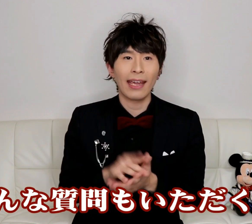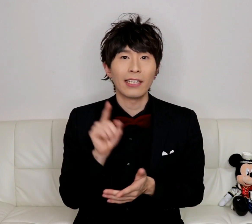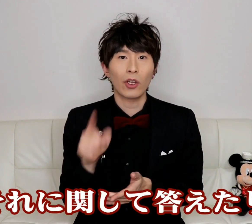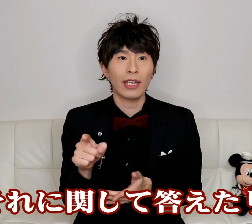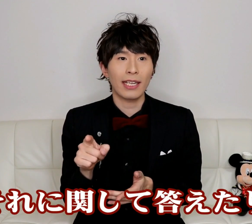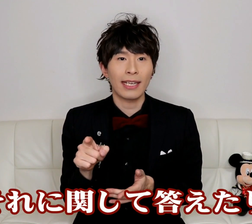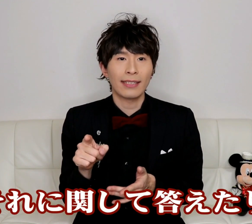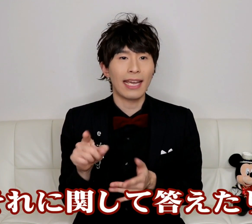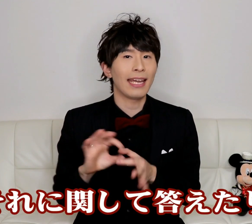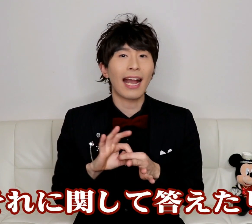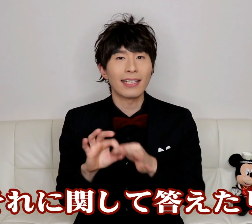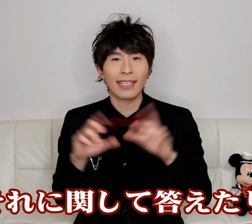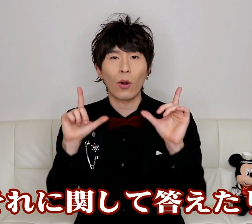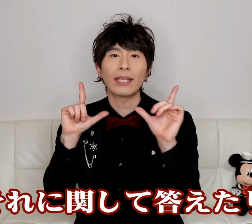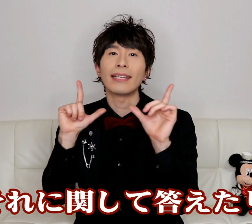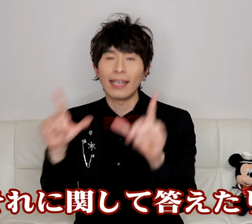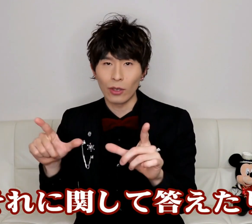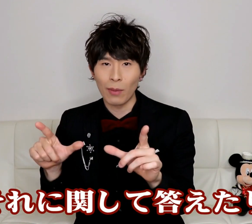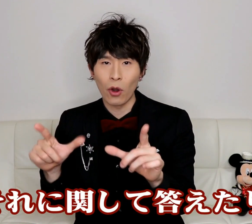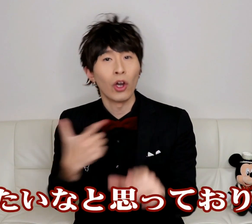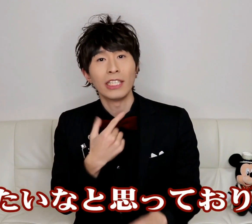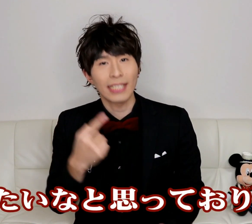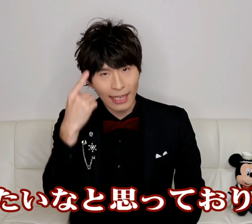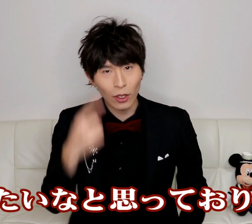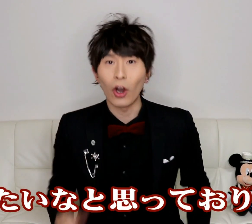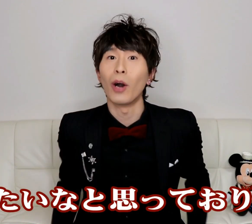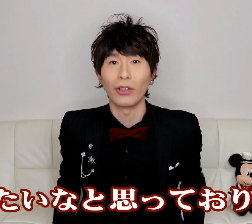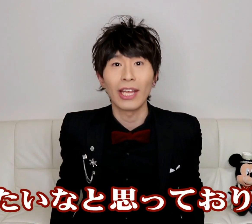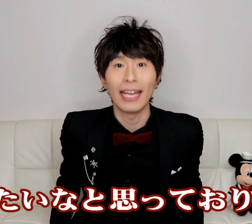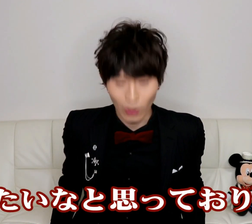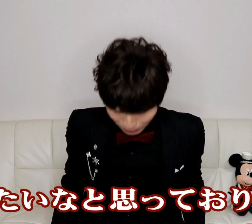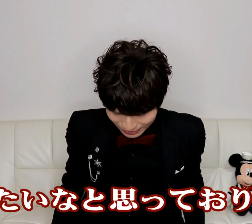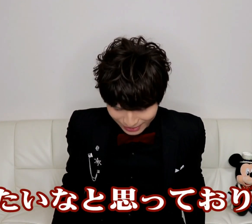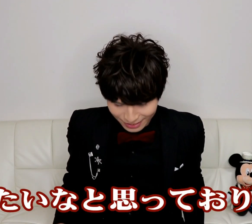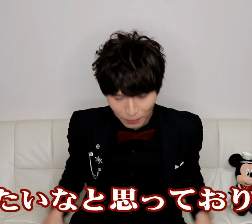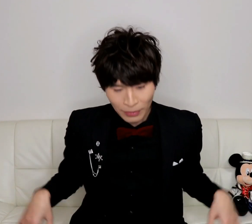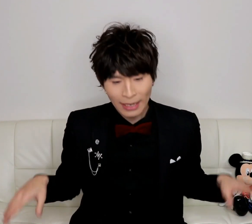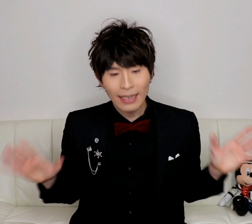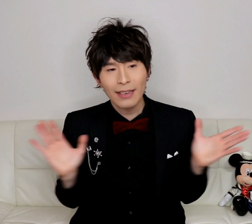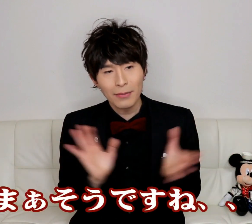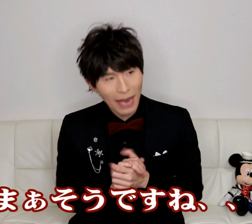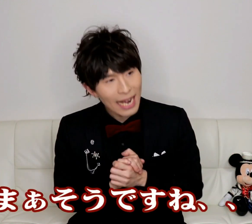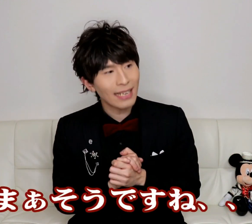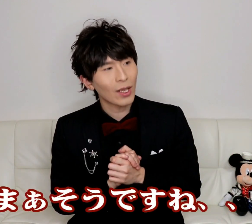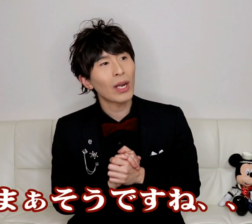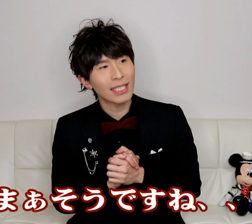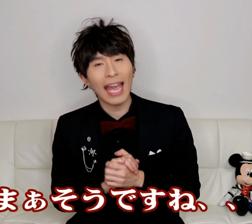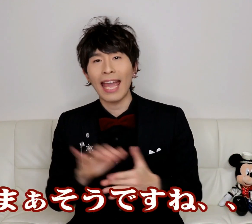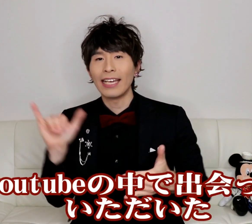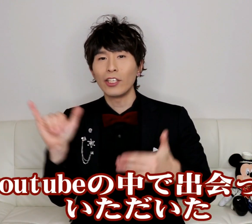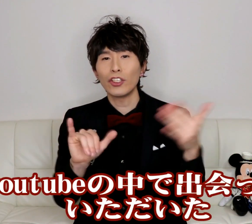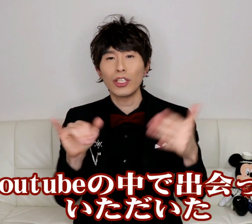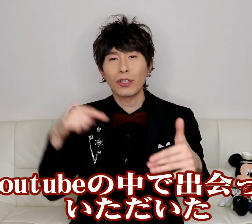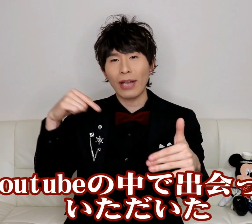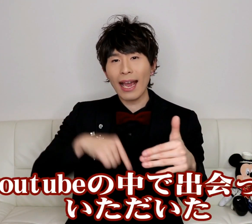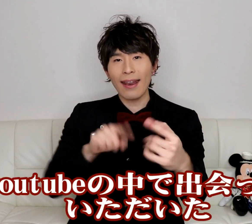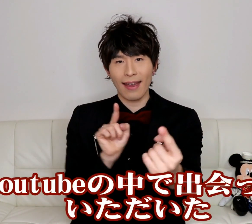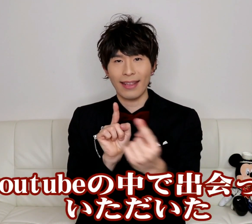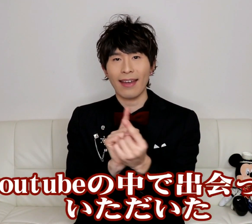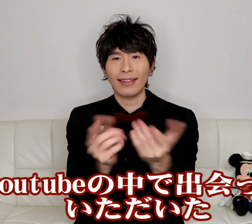それに関して答えたりとかもしたいなと思っておりますまあそうですねYouTubeの中で出会